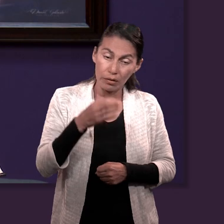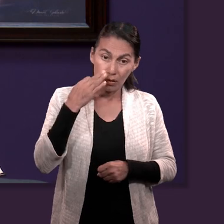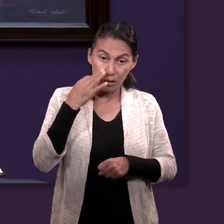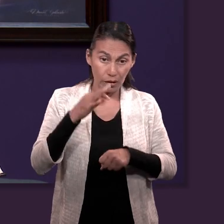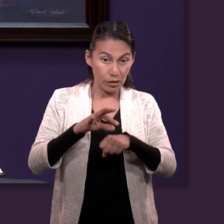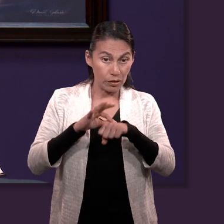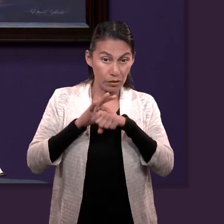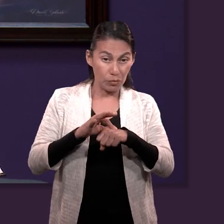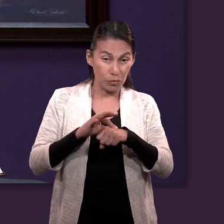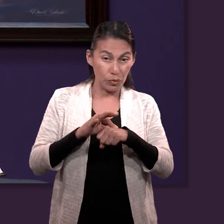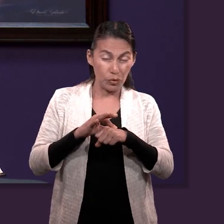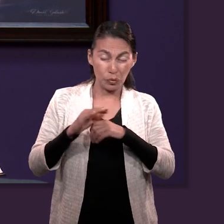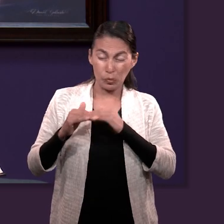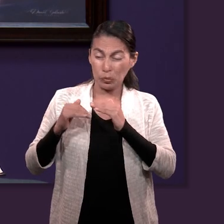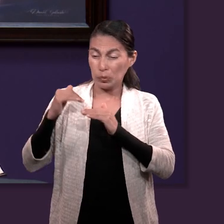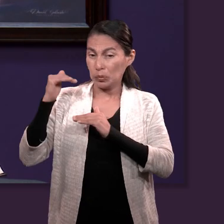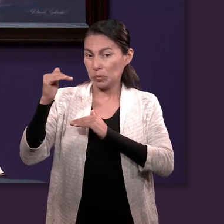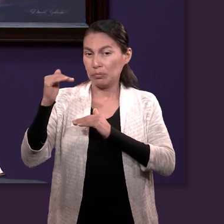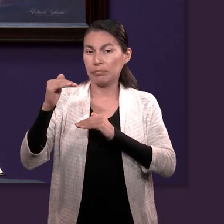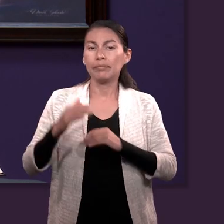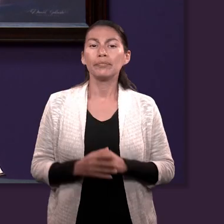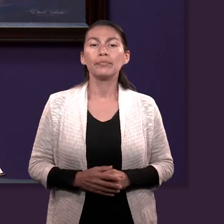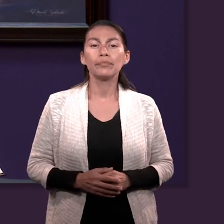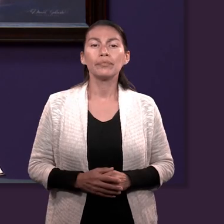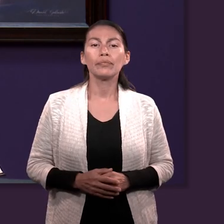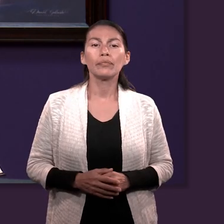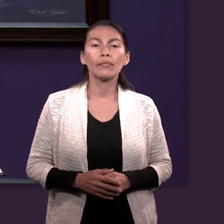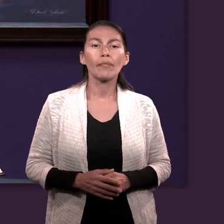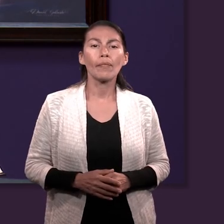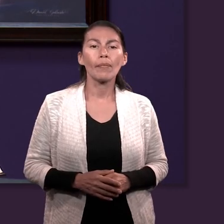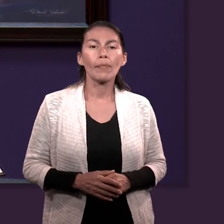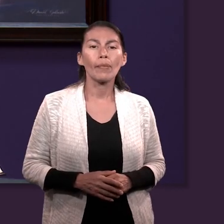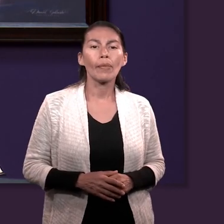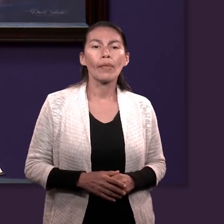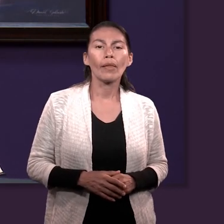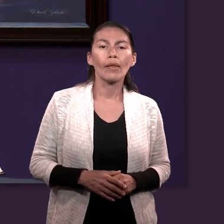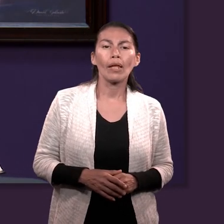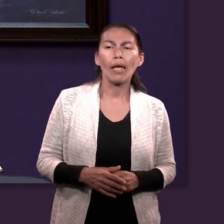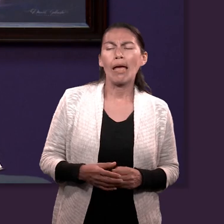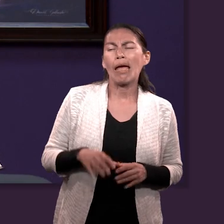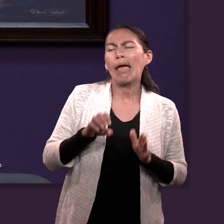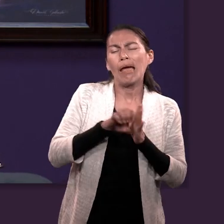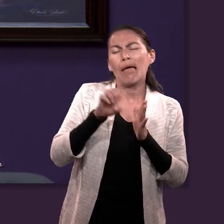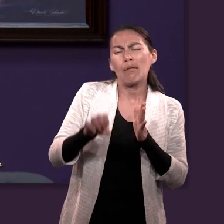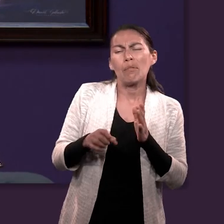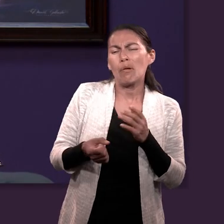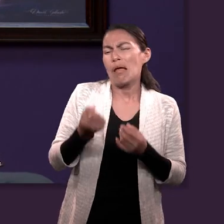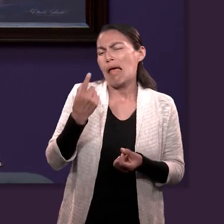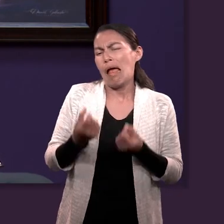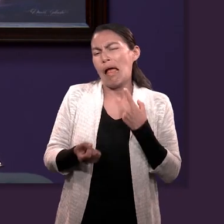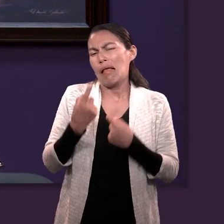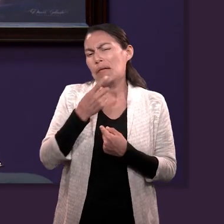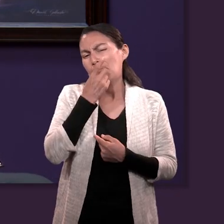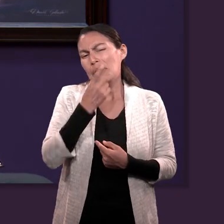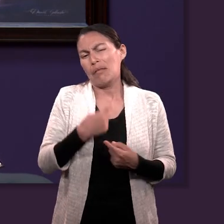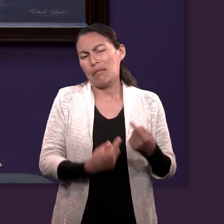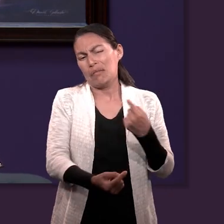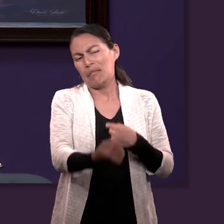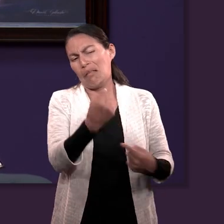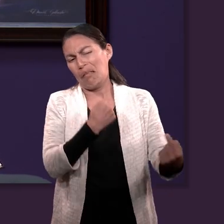testimonio aún mayor. Sí. Si alguien me está diciendo palabras